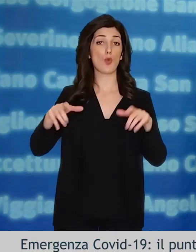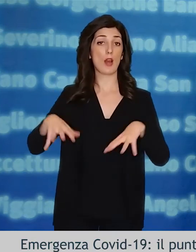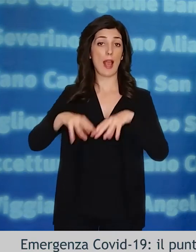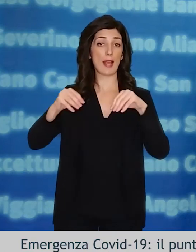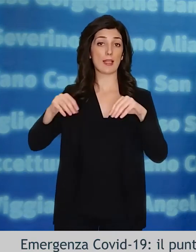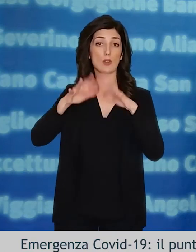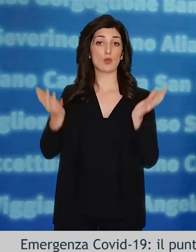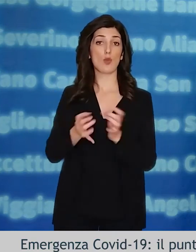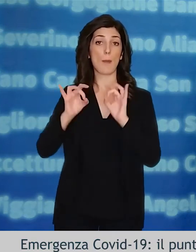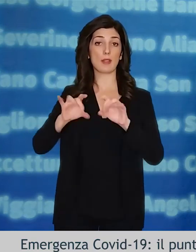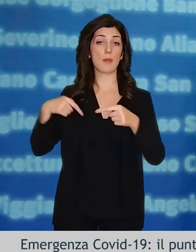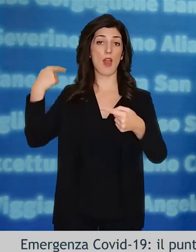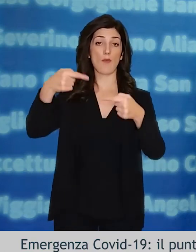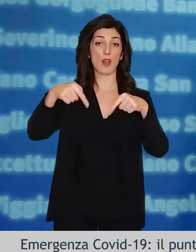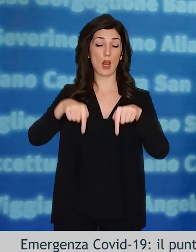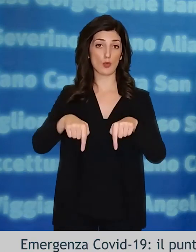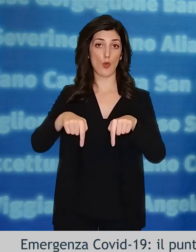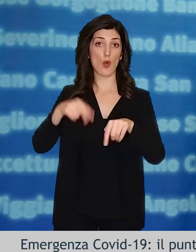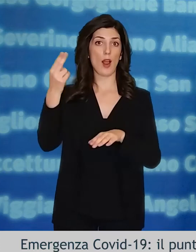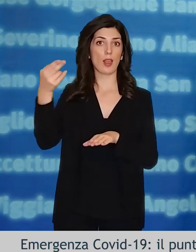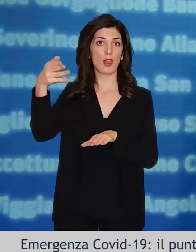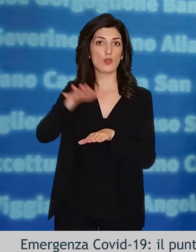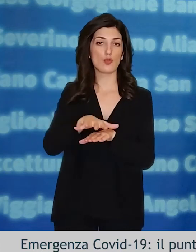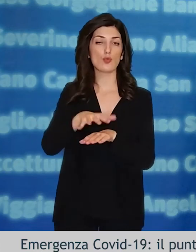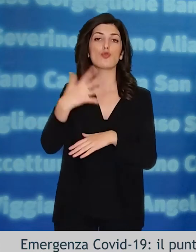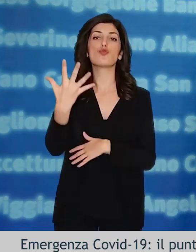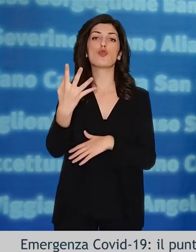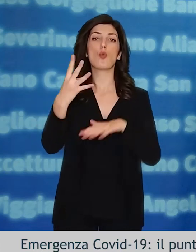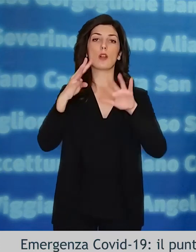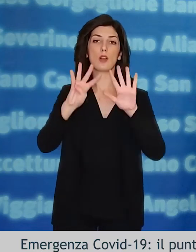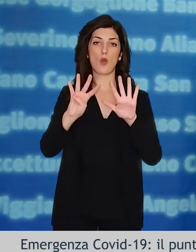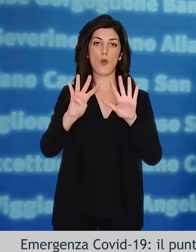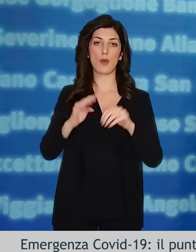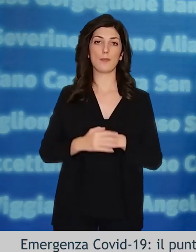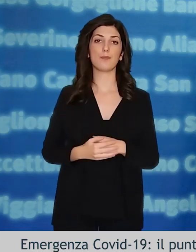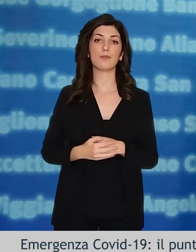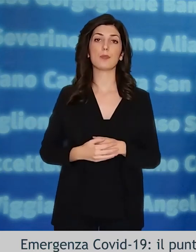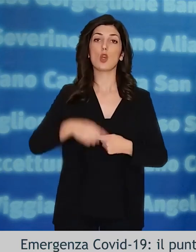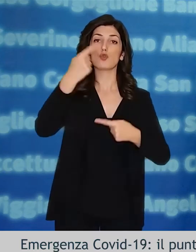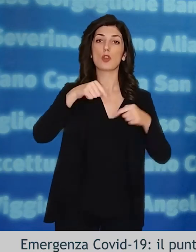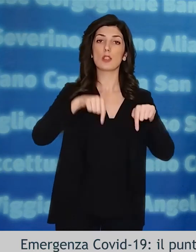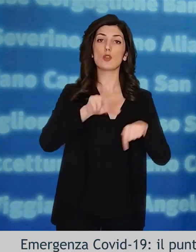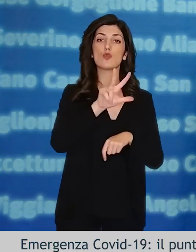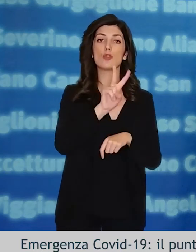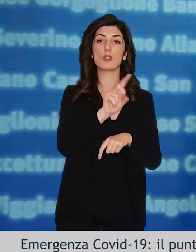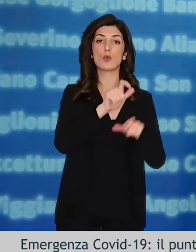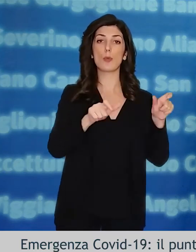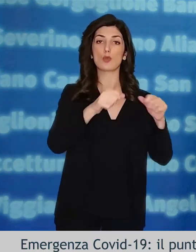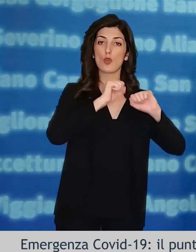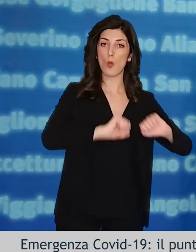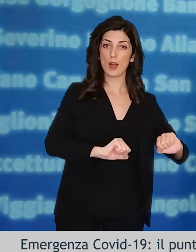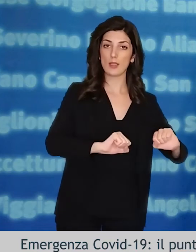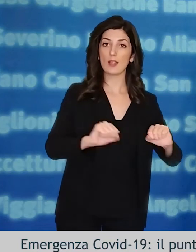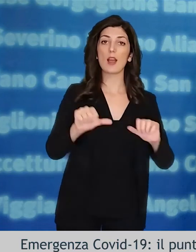Il numero totale dei decessi dall'inizio della pandemia sale per la regione Basilicata a 59 soggetti. I guariti della